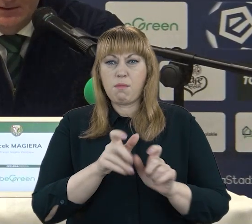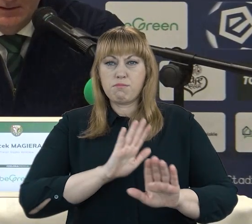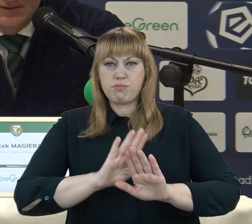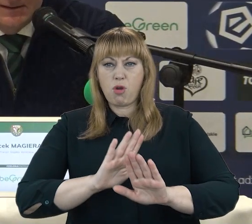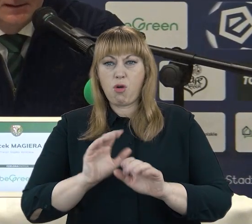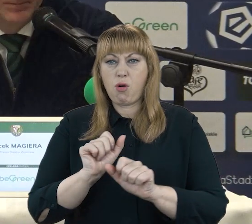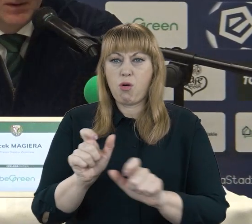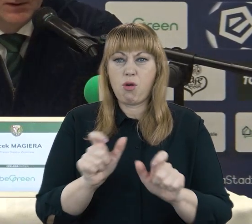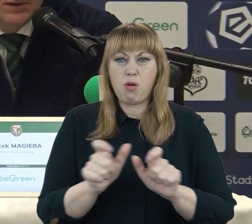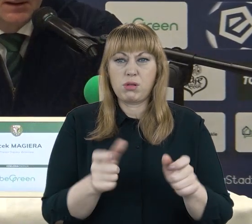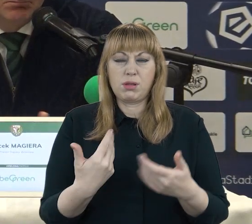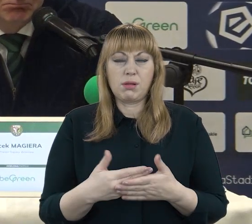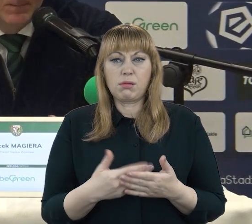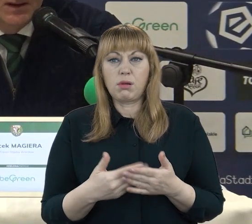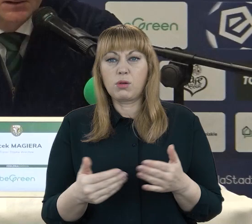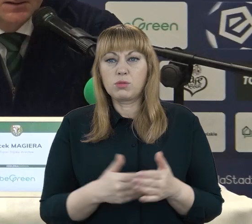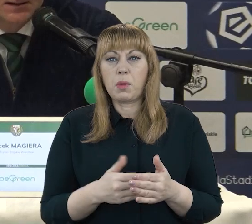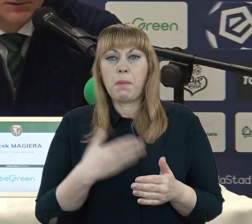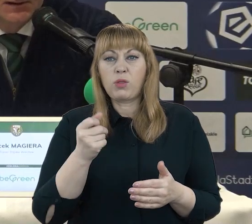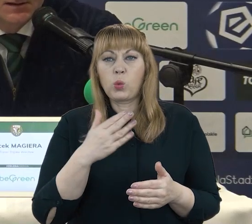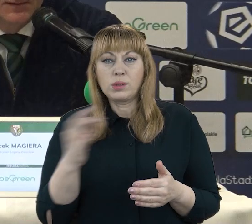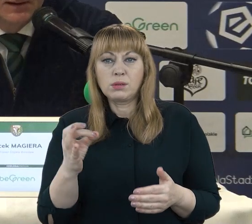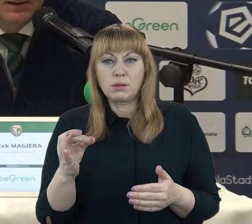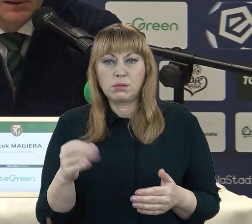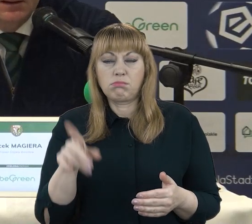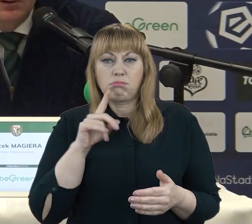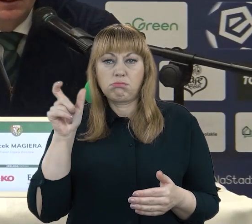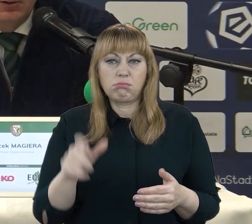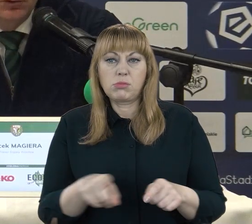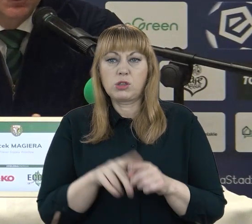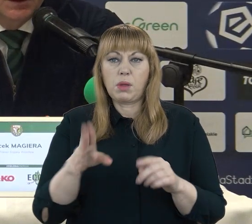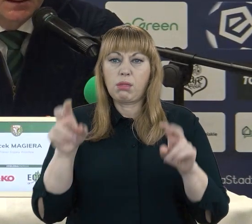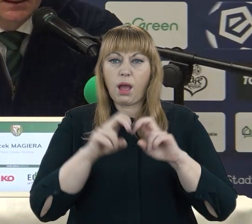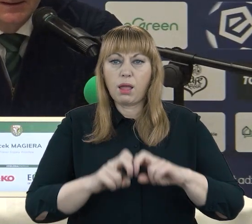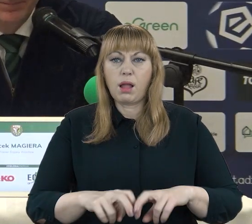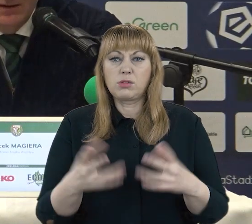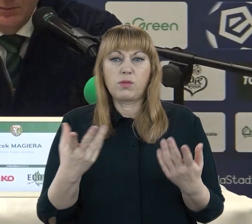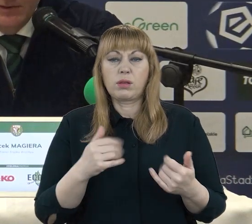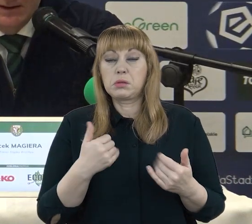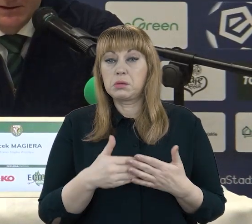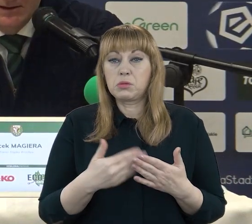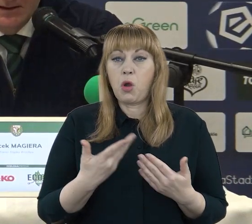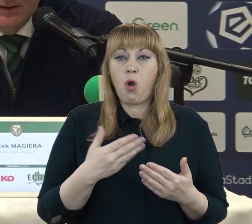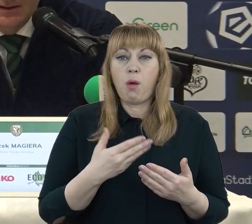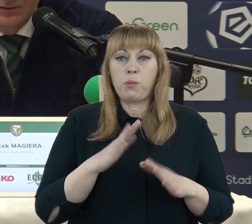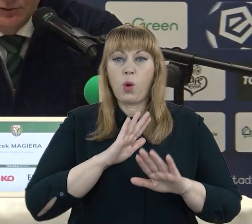interwencji Matusa też zostanie przeanalizowana i też na gorąco nie chcę wypowiadać się na temat tego, czy